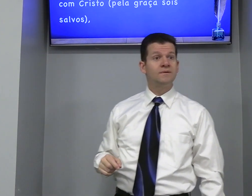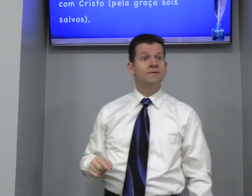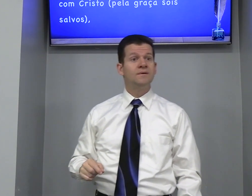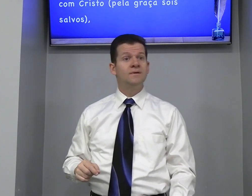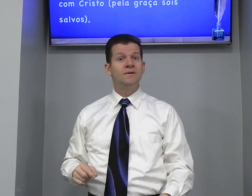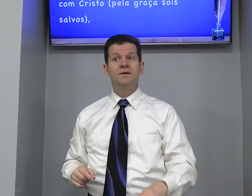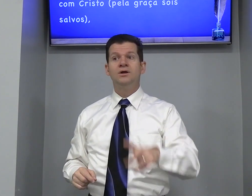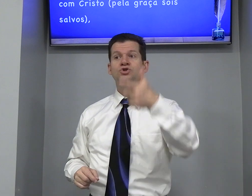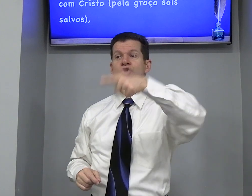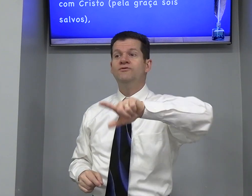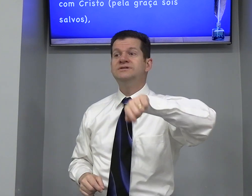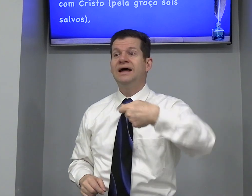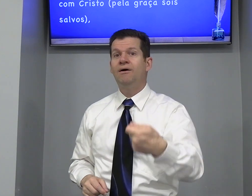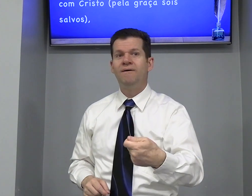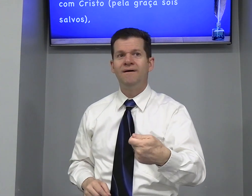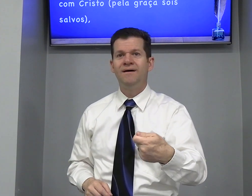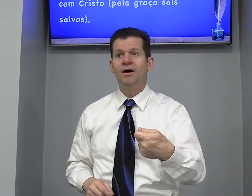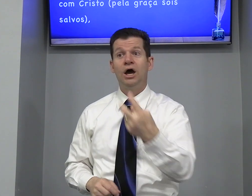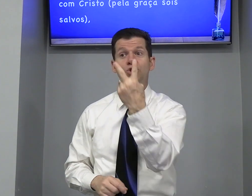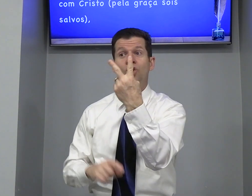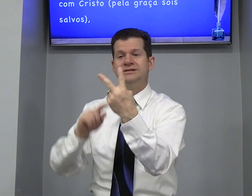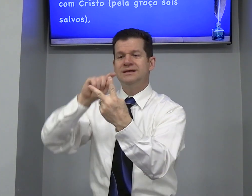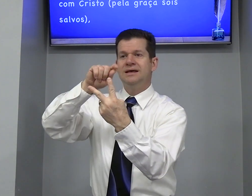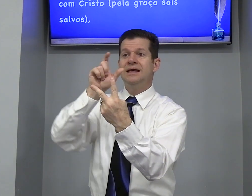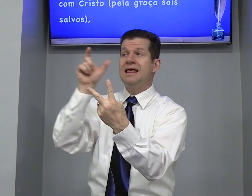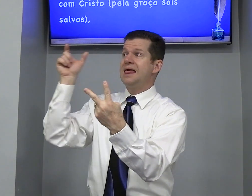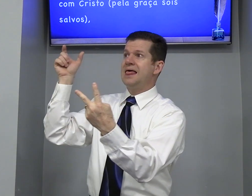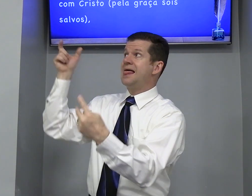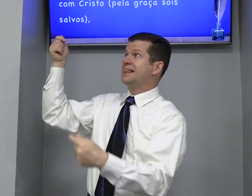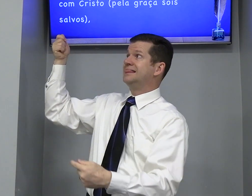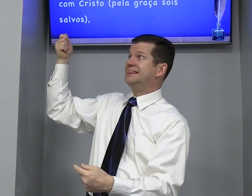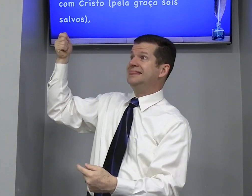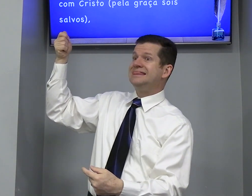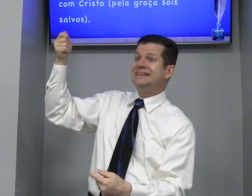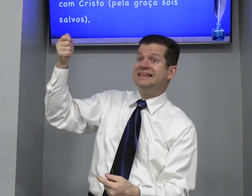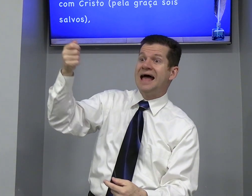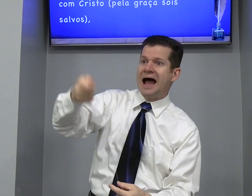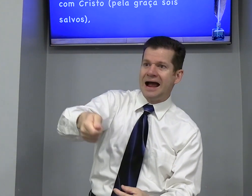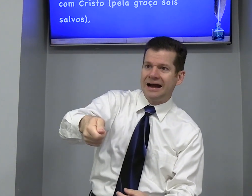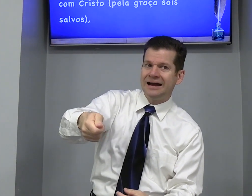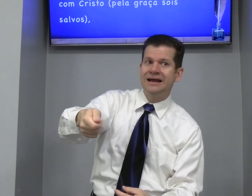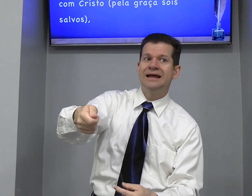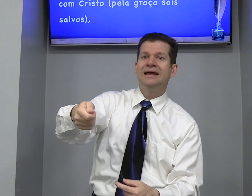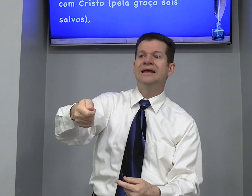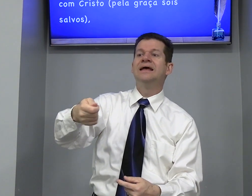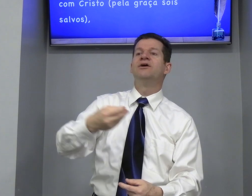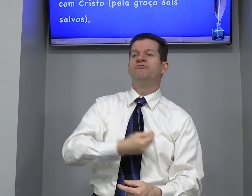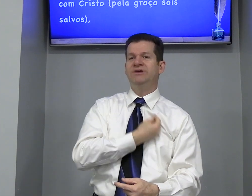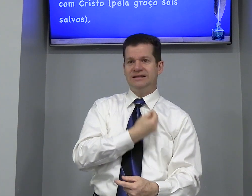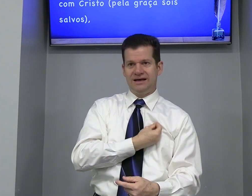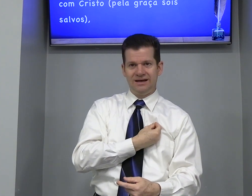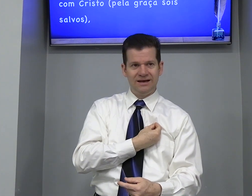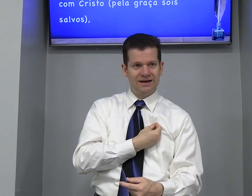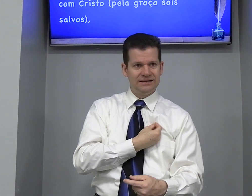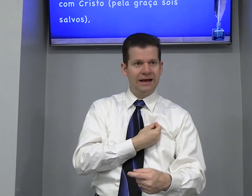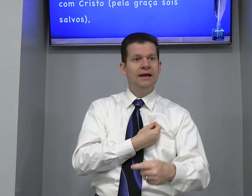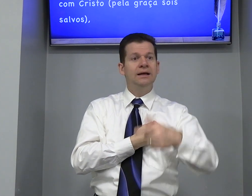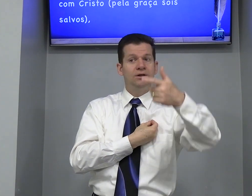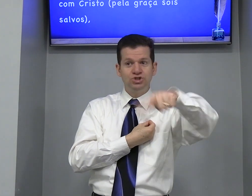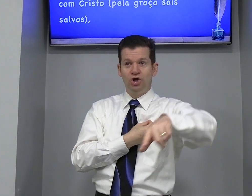novo Sinal Dois Dar Vida Tá De